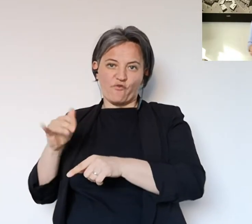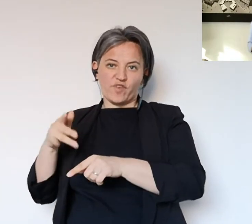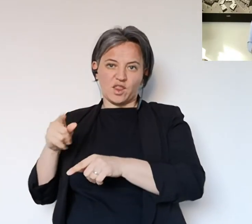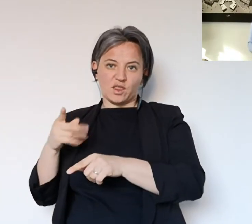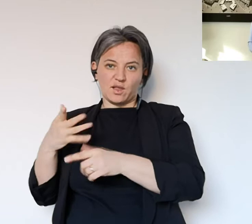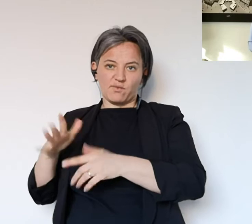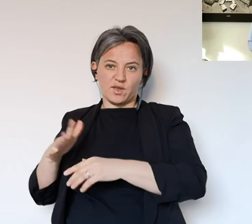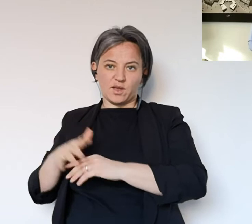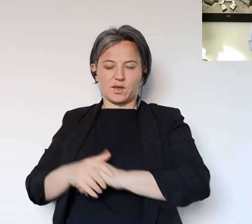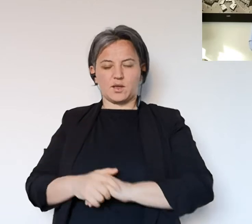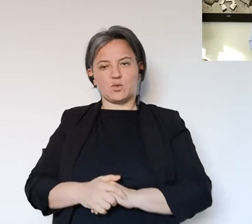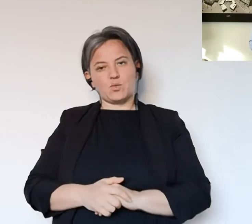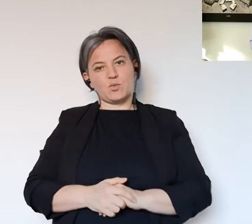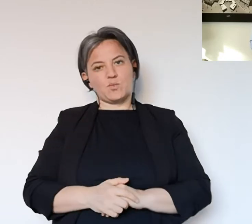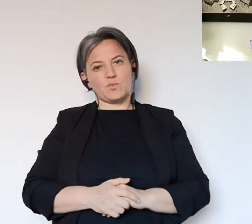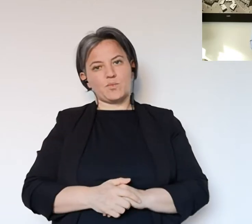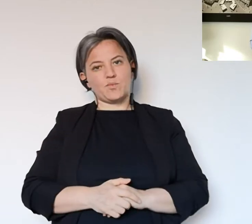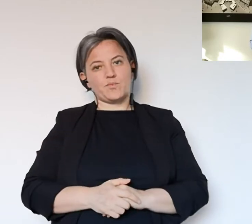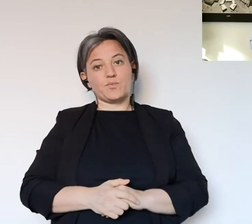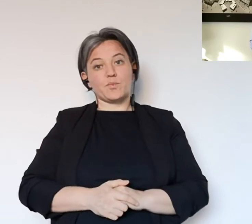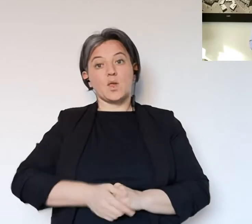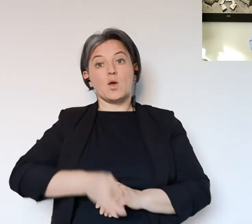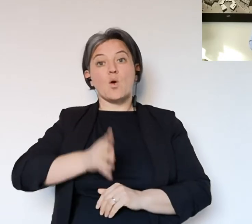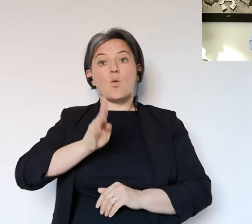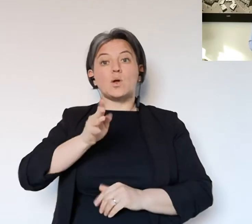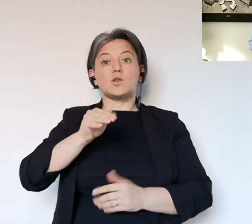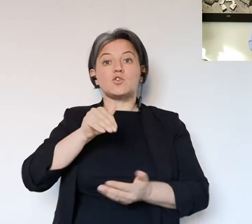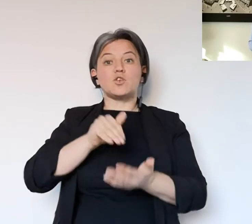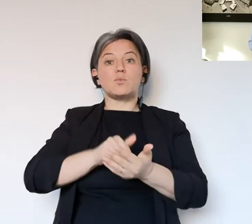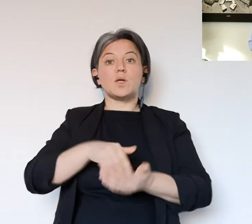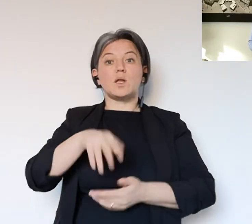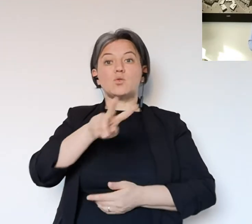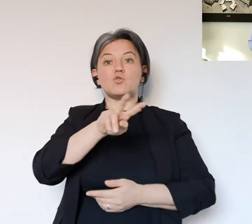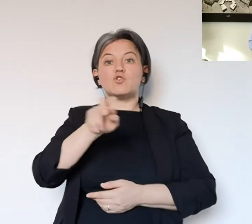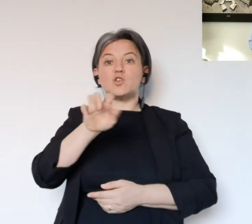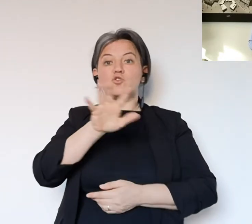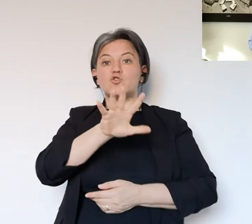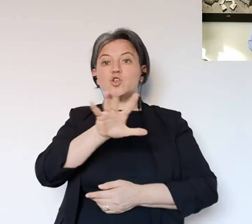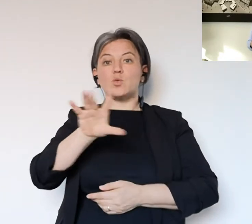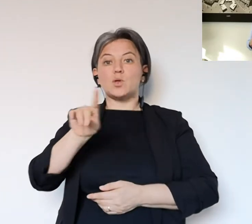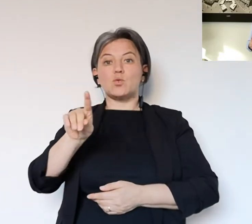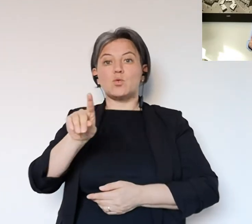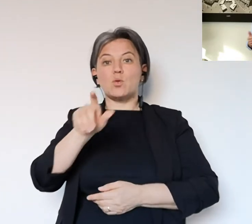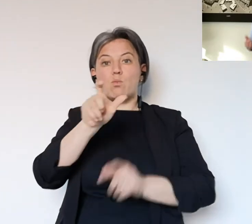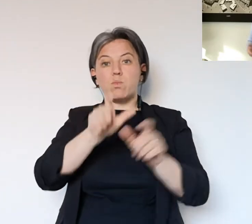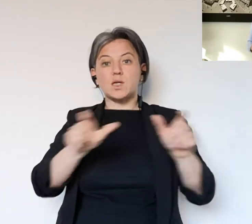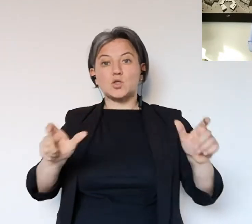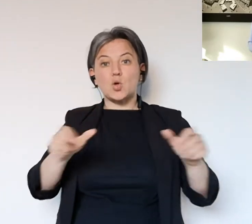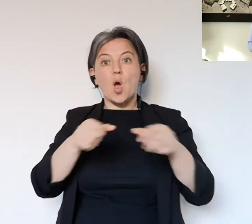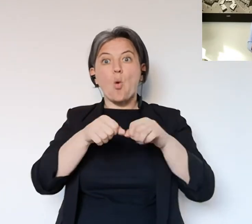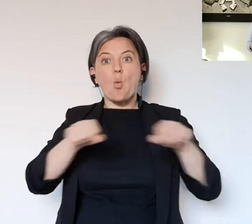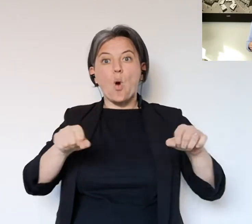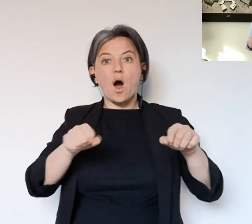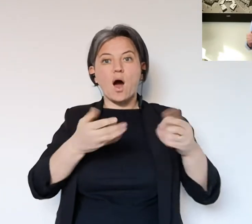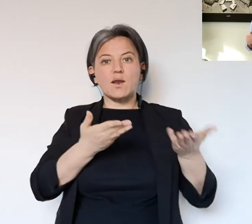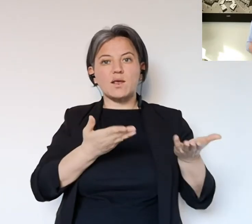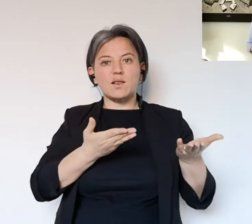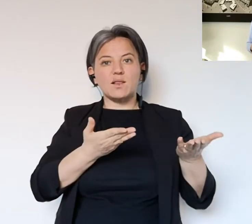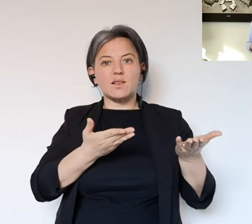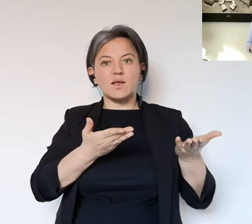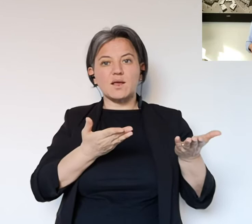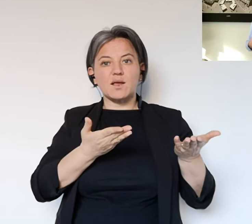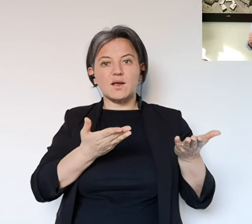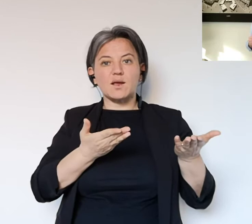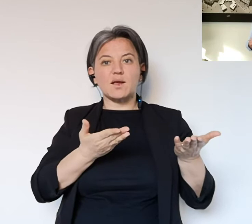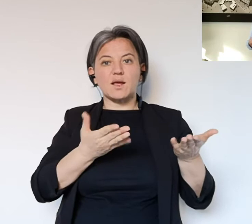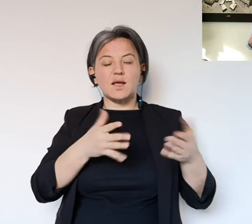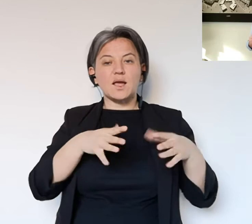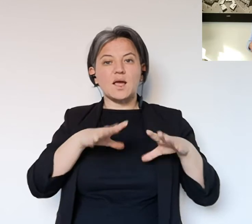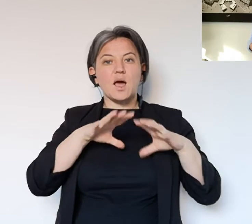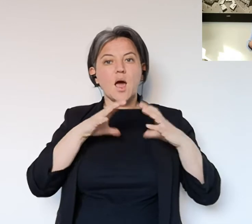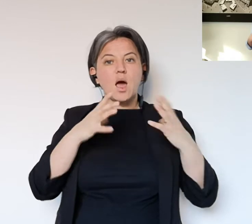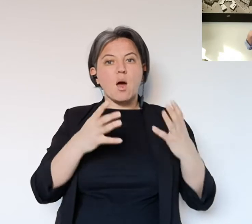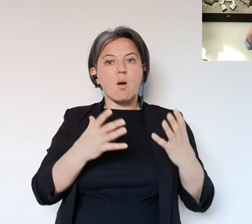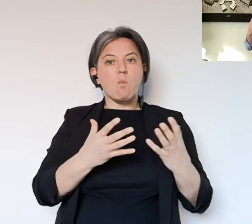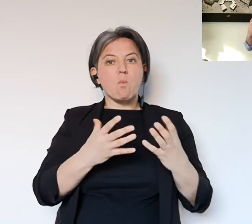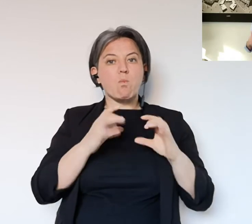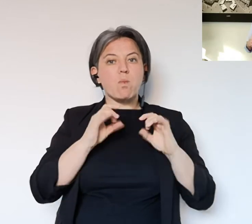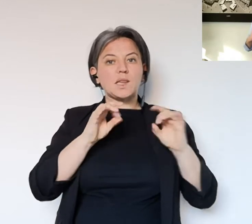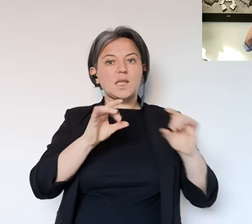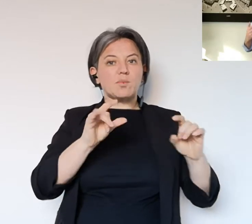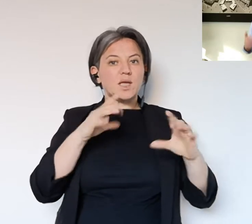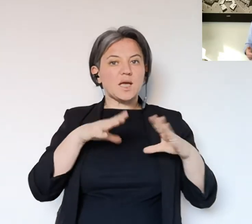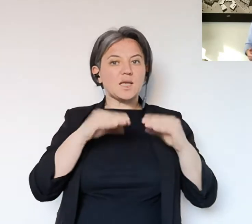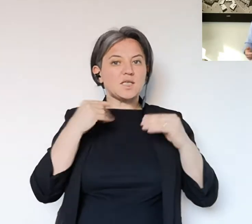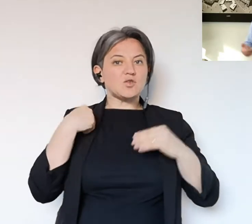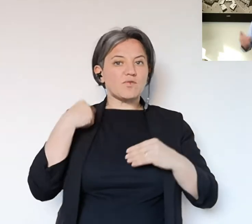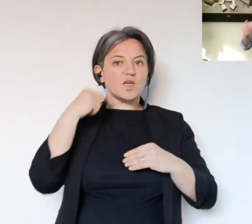definitiva dal percorso Covid. Tant'è vero che sono 14.251 le